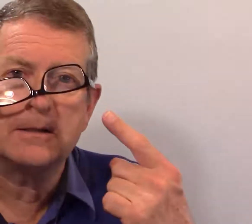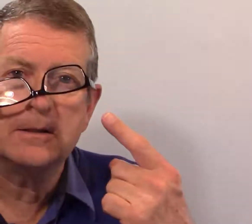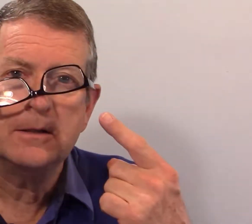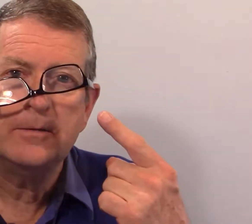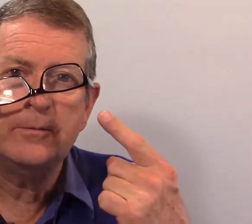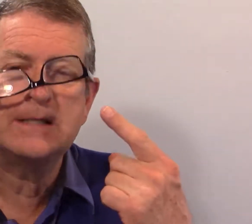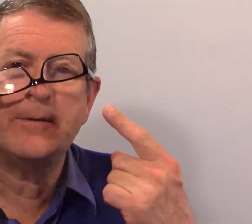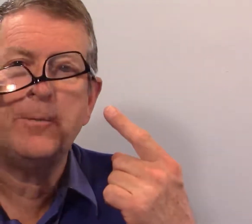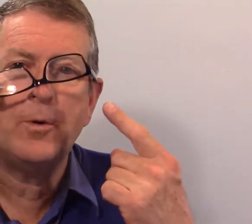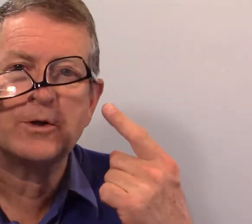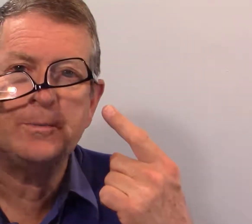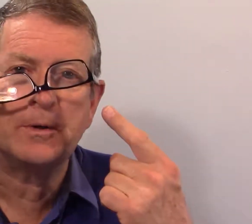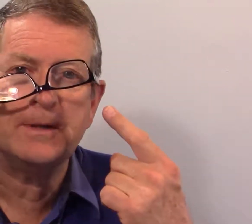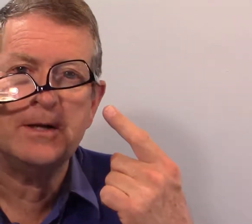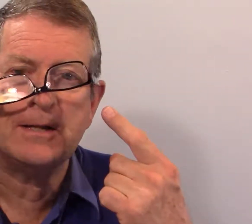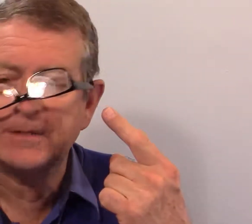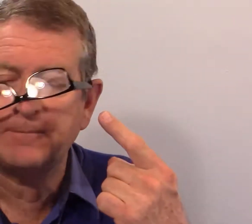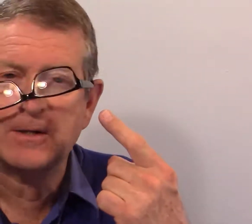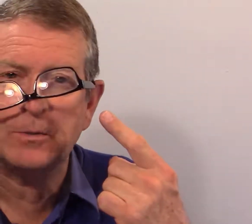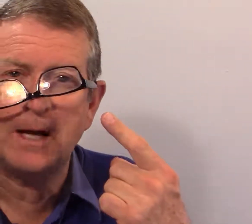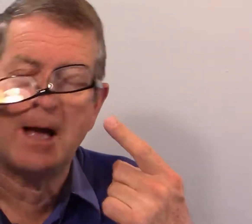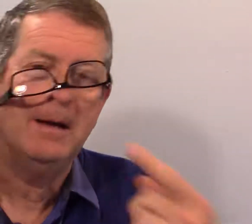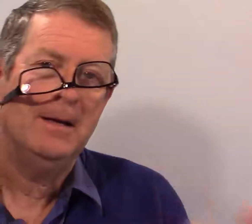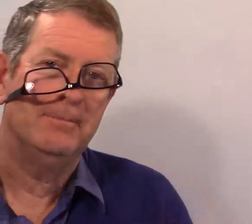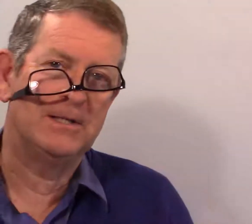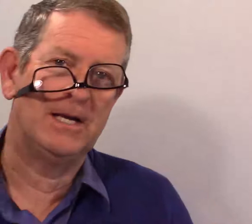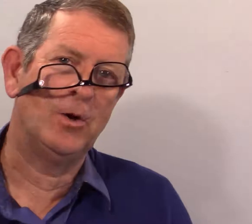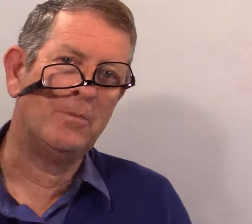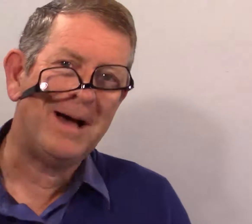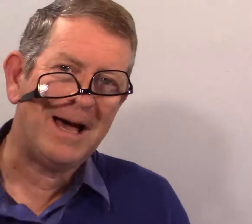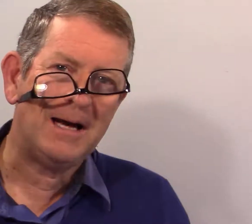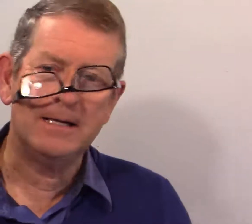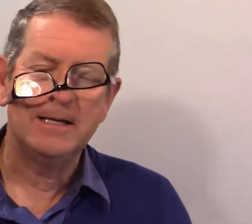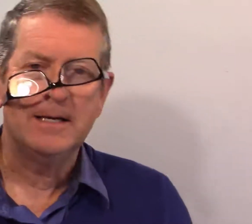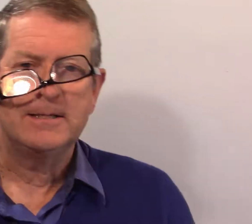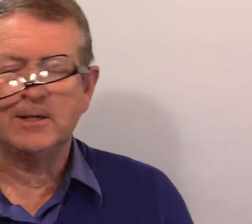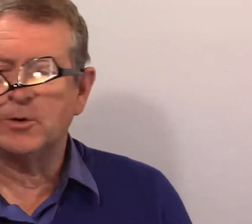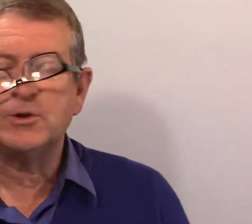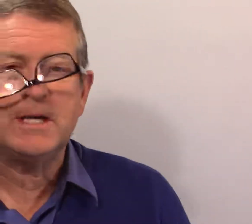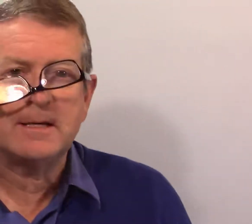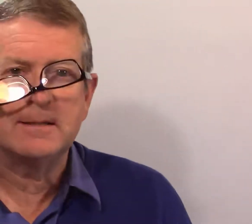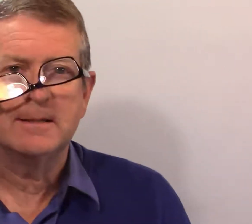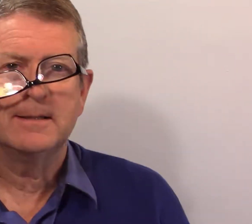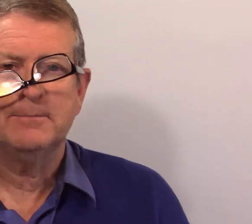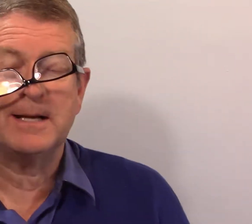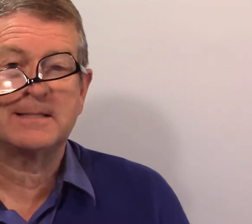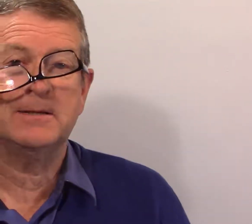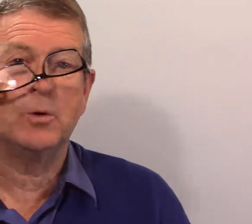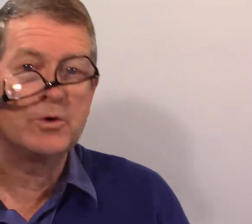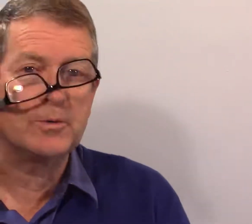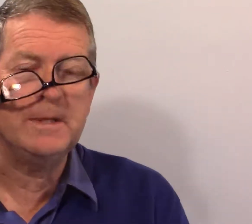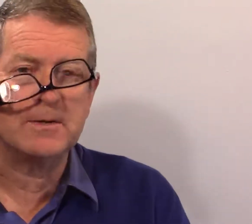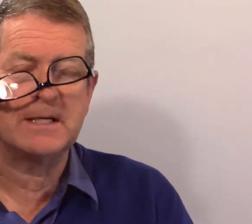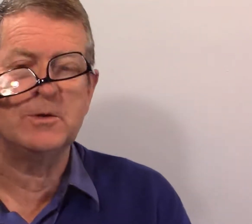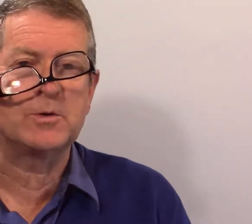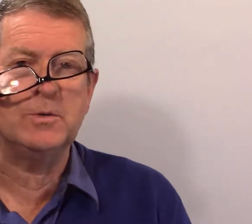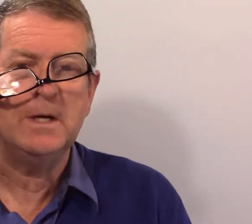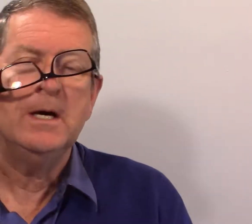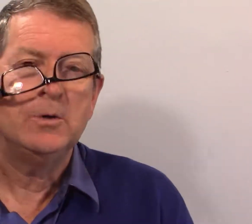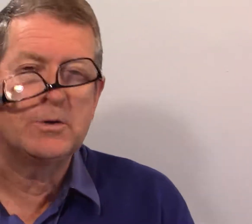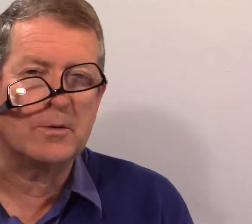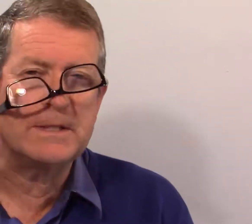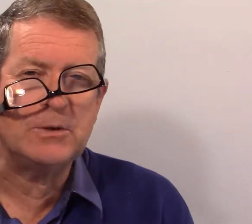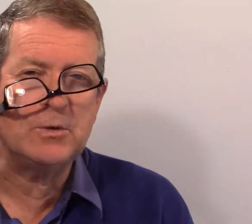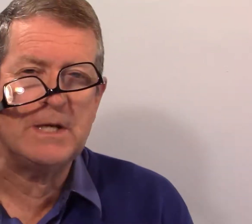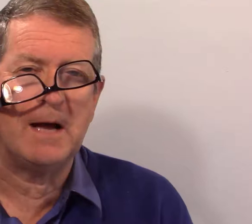lunettes ! Vous voulez savoir pourquoi je porte les lunettes de cette façon-là ? Mais c'est normal. C'est logique. Parce qu'aujourd'hui, dans cette leçon,